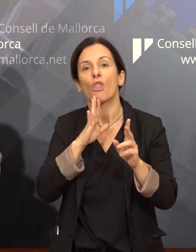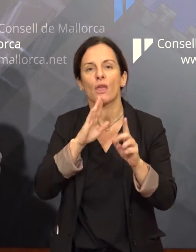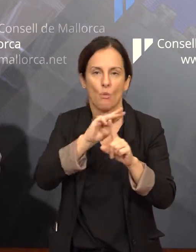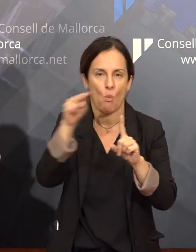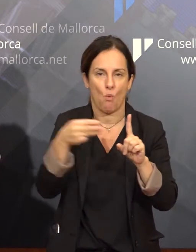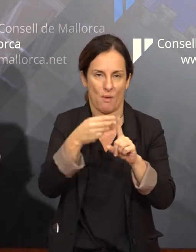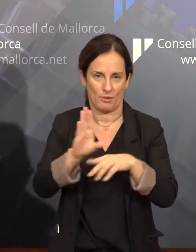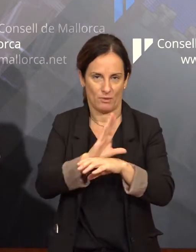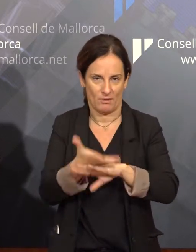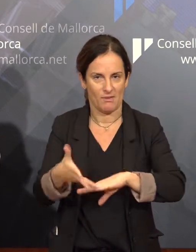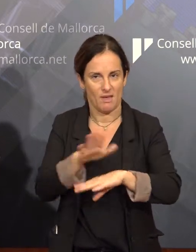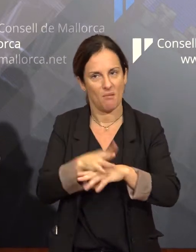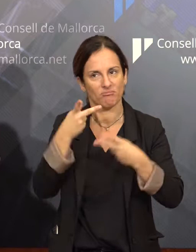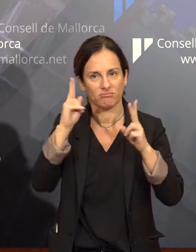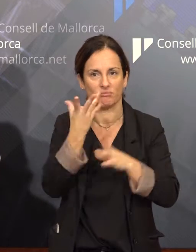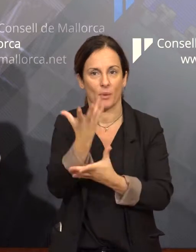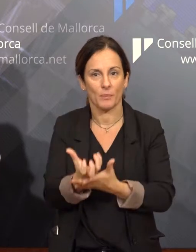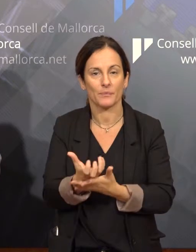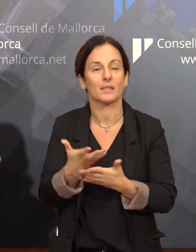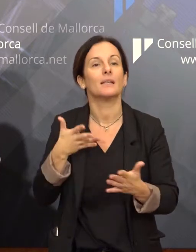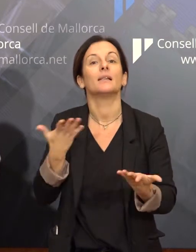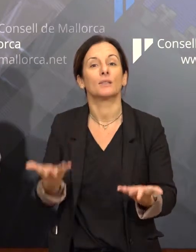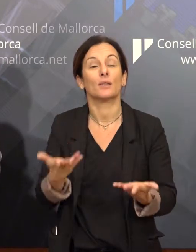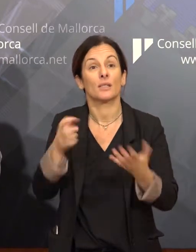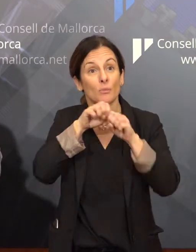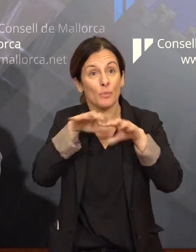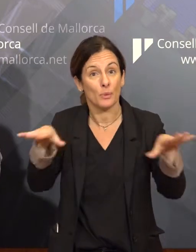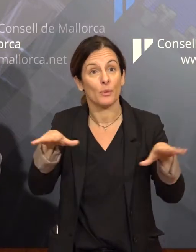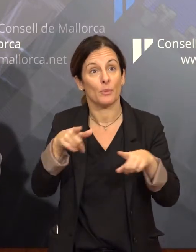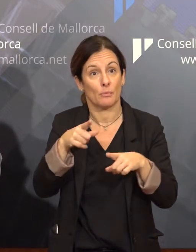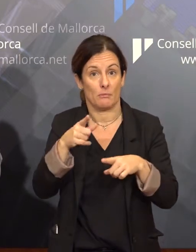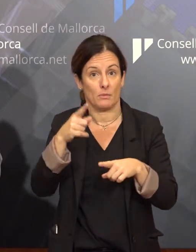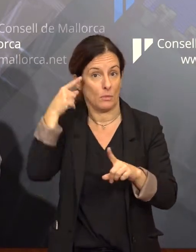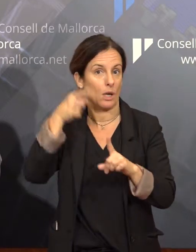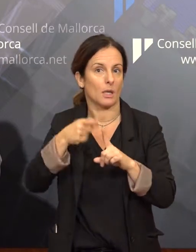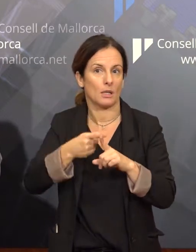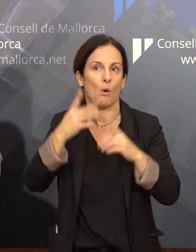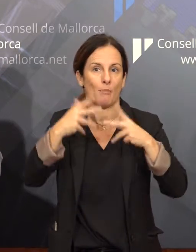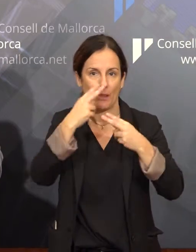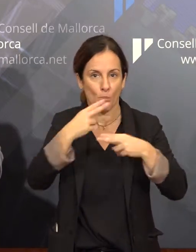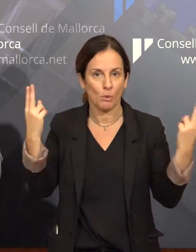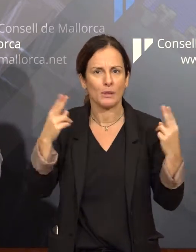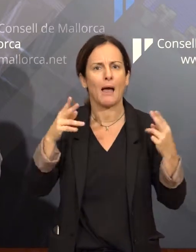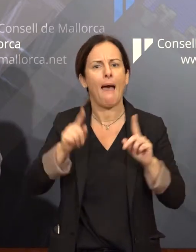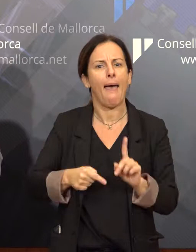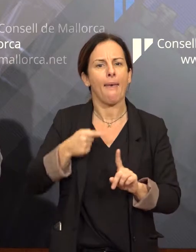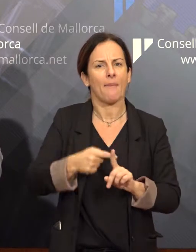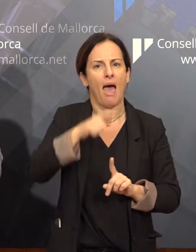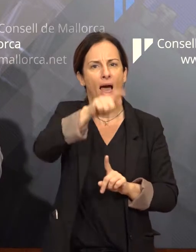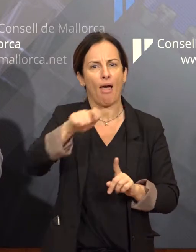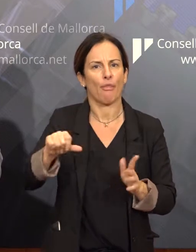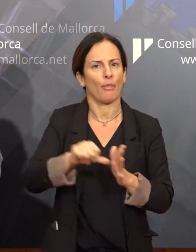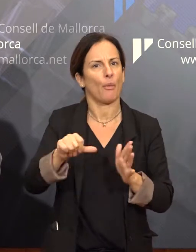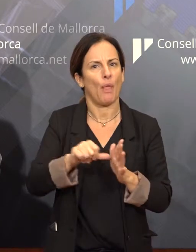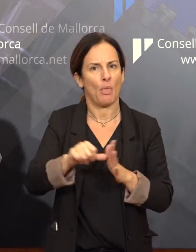de la difusió entre el que seria l'administració en públiques, també serà accessible a la ciutadania. Qualsevol